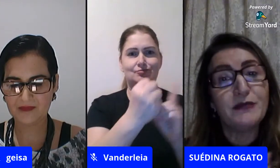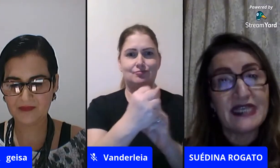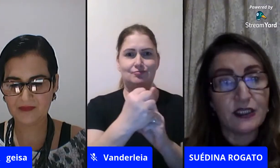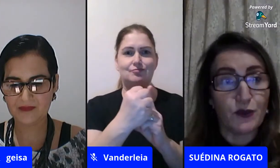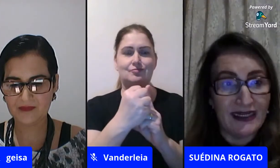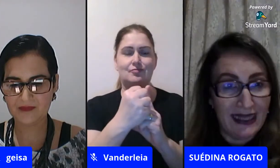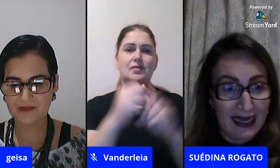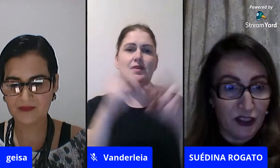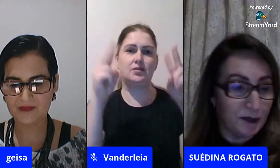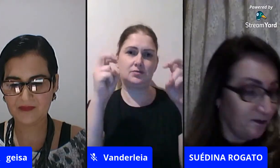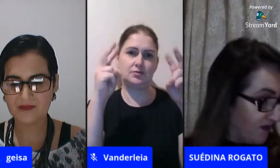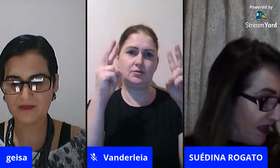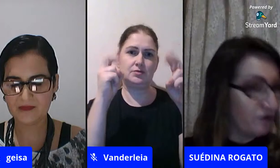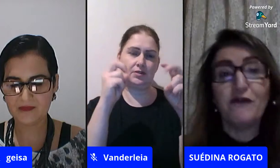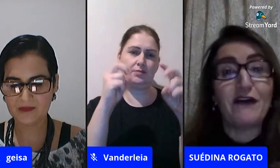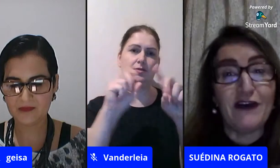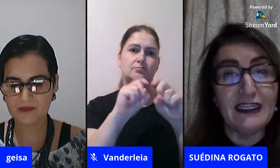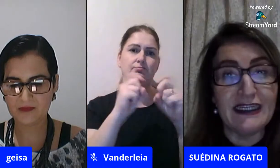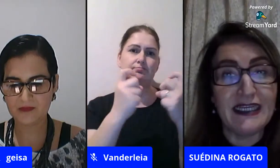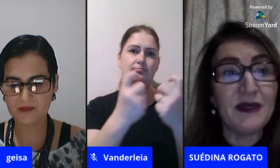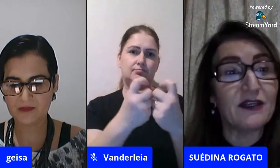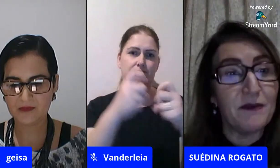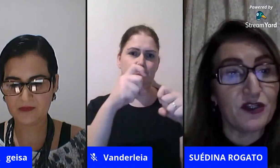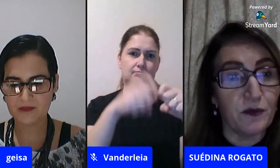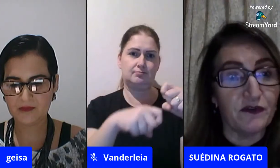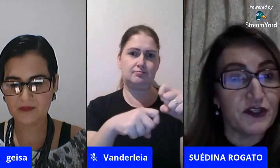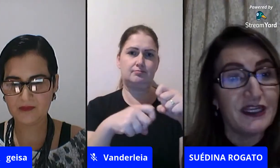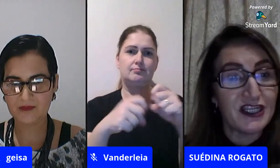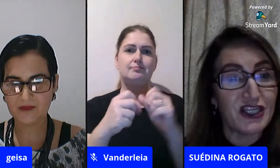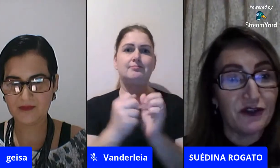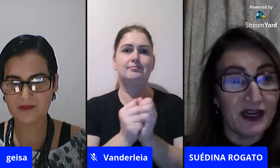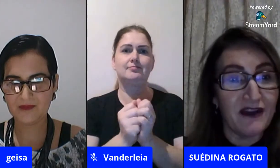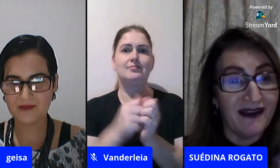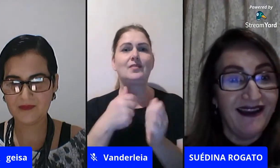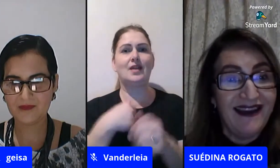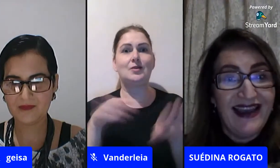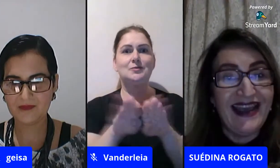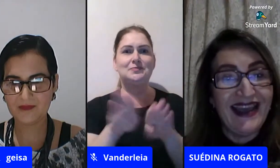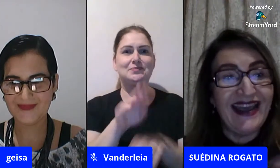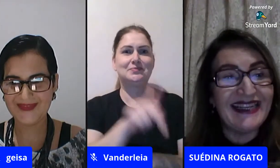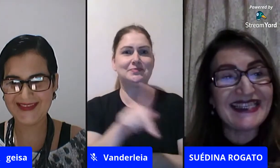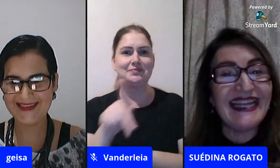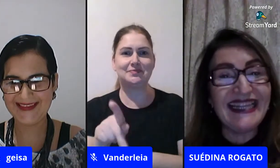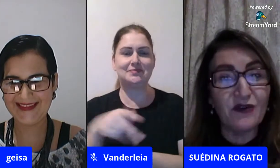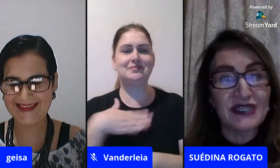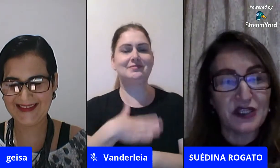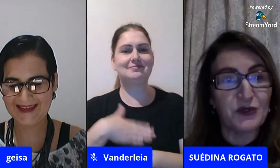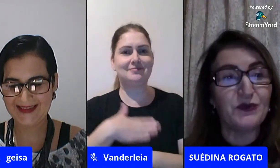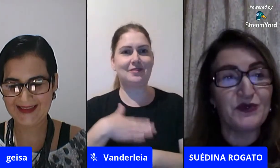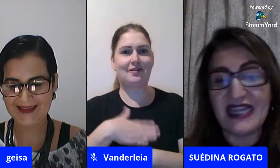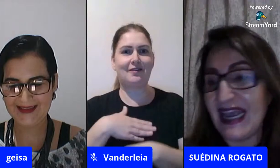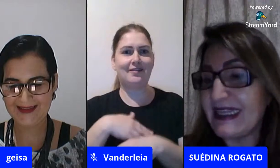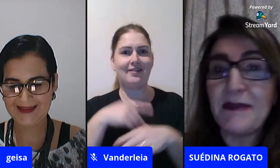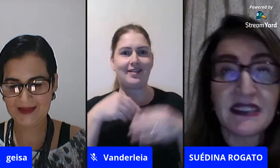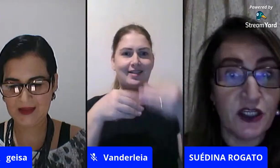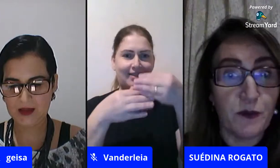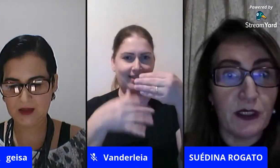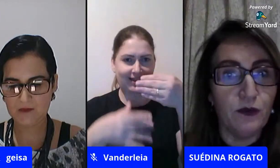temática sobre sexualidade eu não vou ficar falando aqui porque eu também sou professora e a gente adora estender os